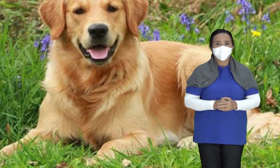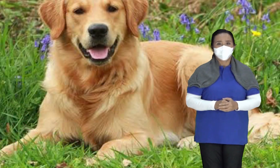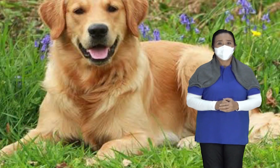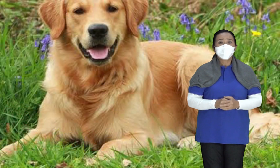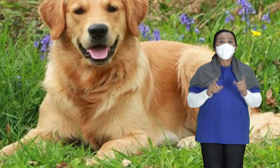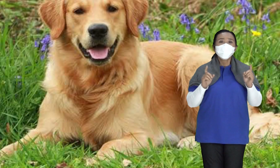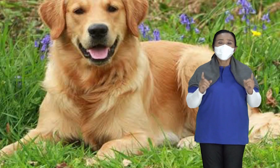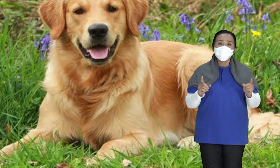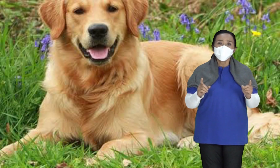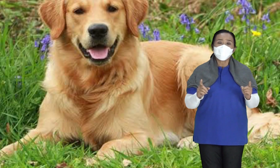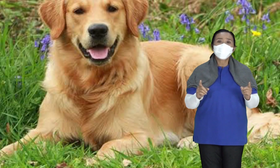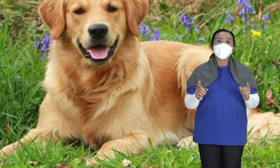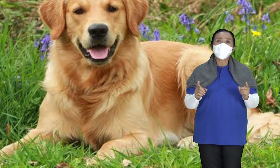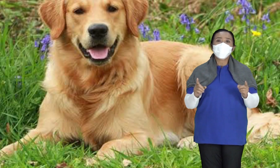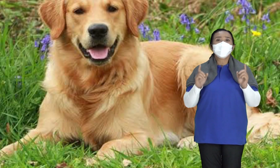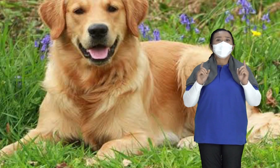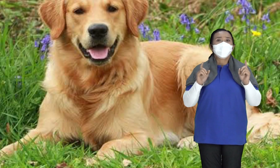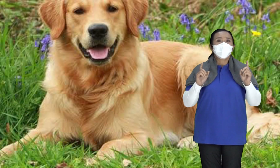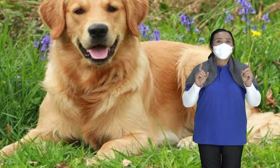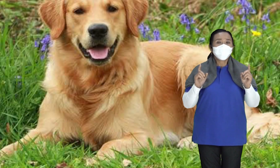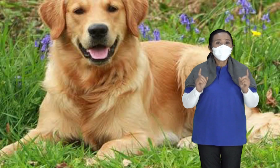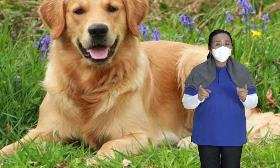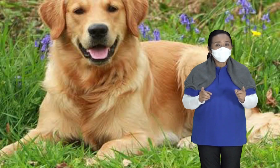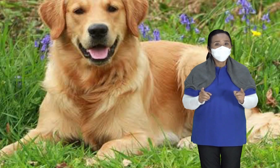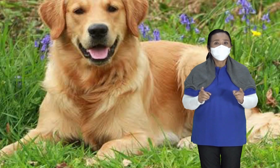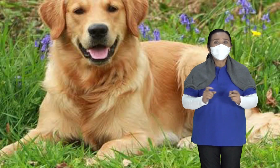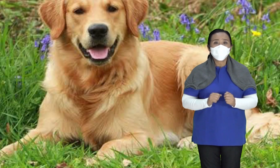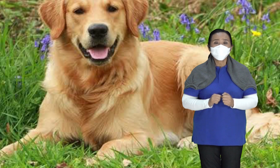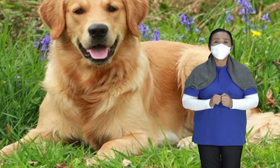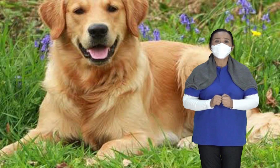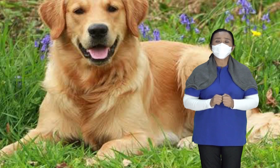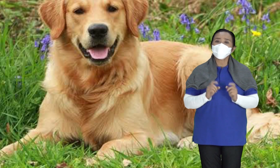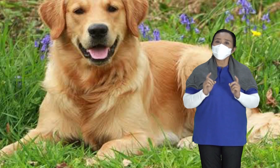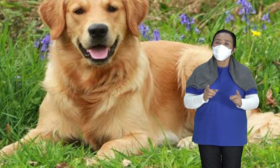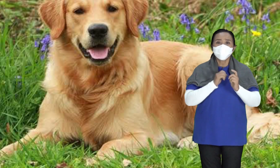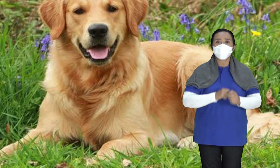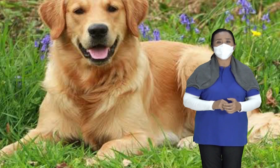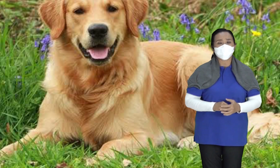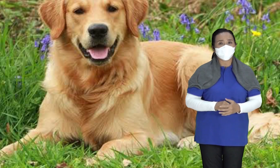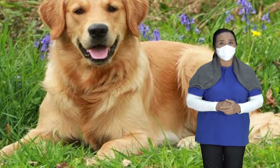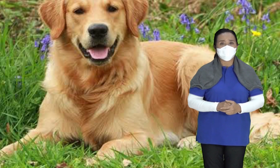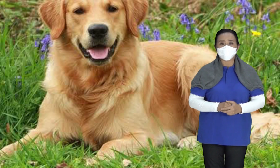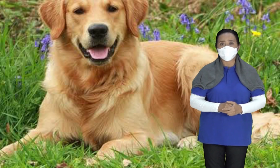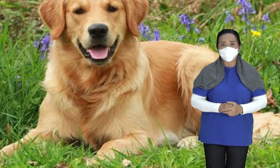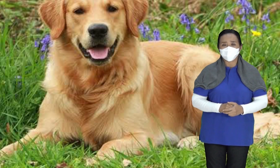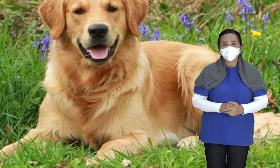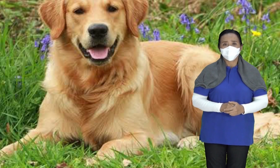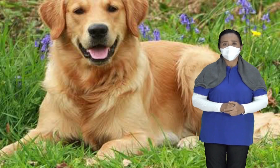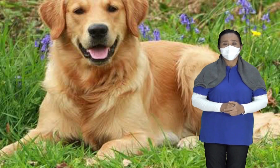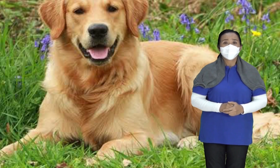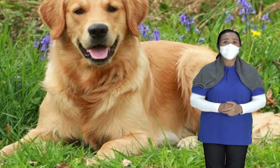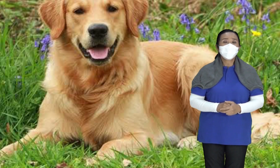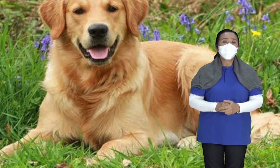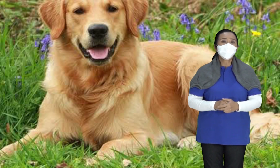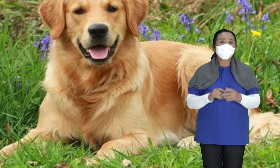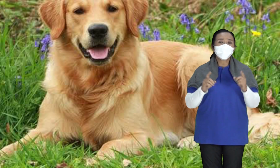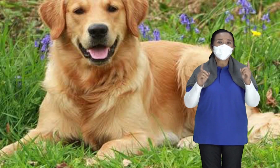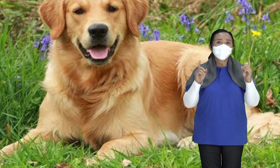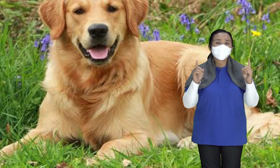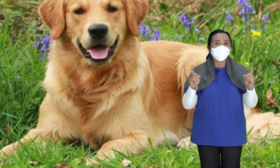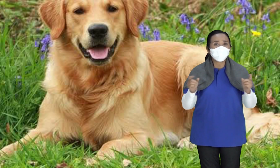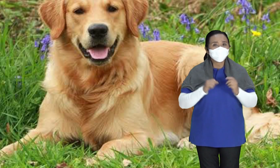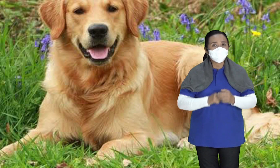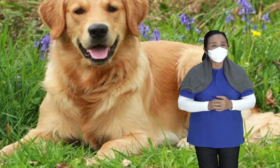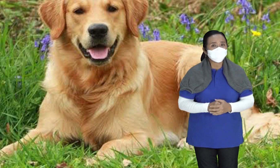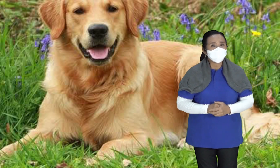Anjing adalah Hewan yang terkenal dengan kesetiaannya Dia bisa